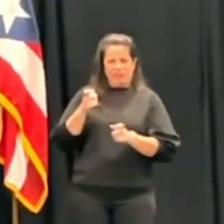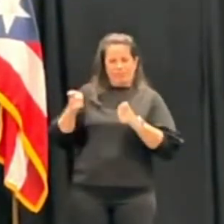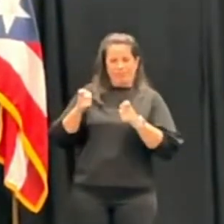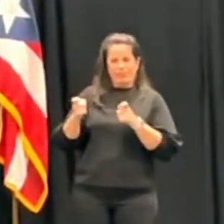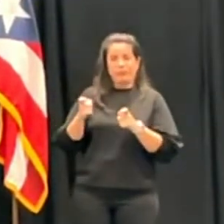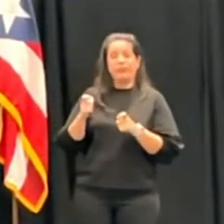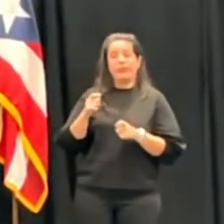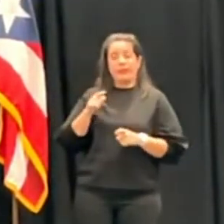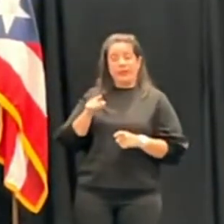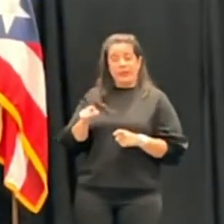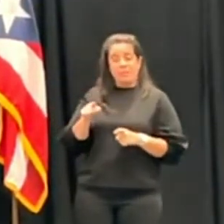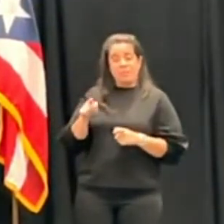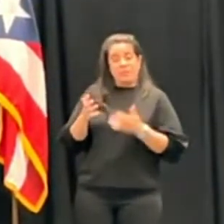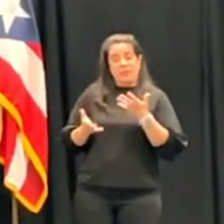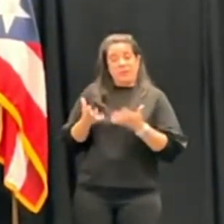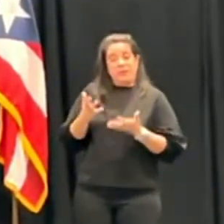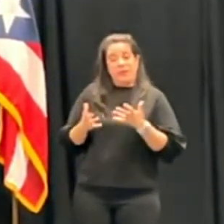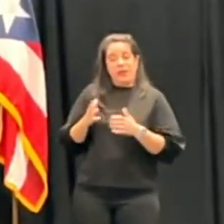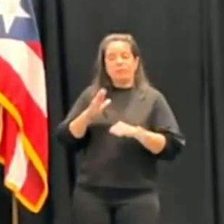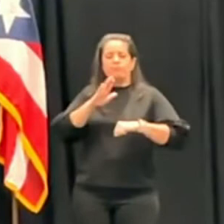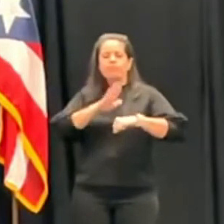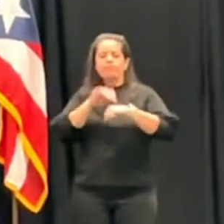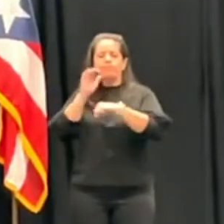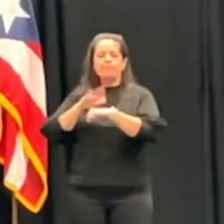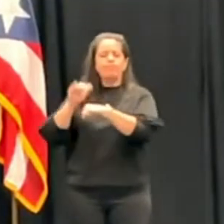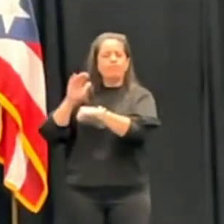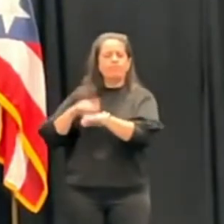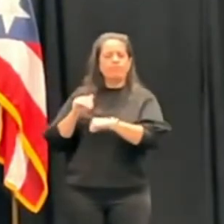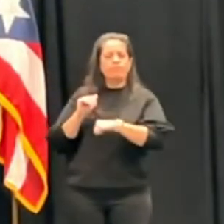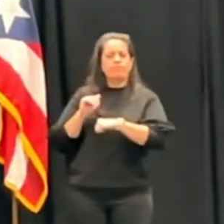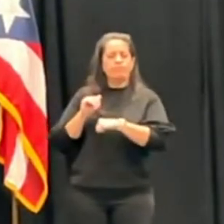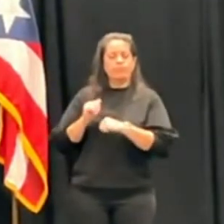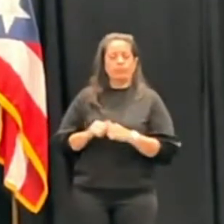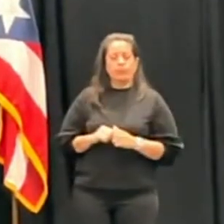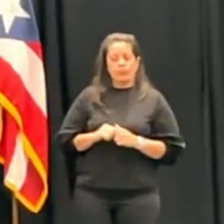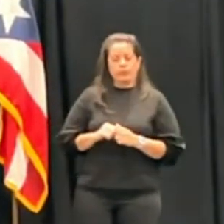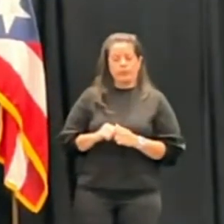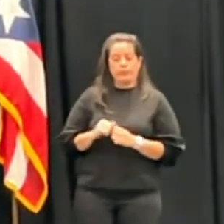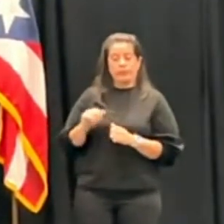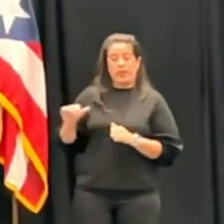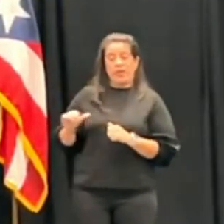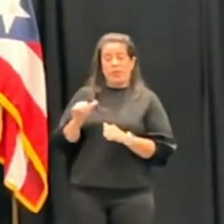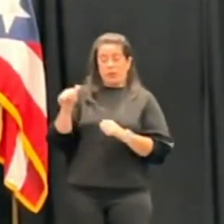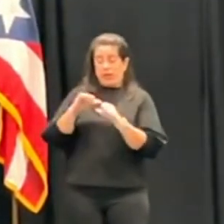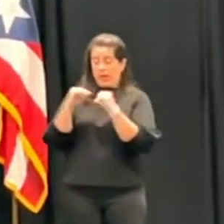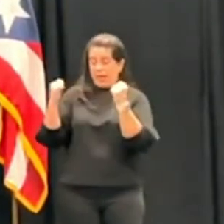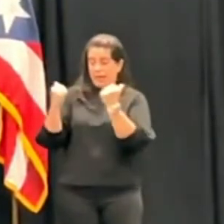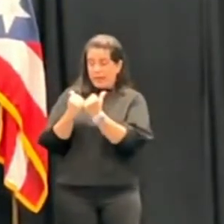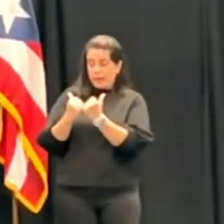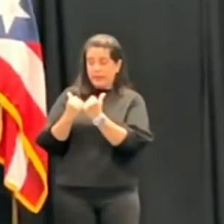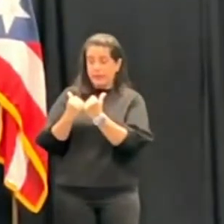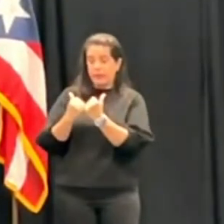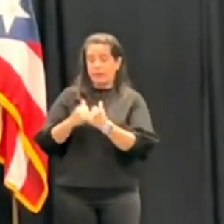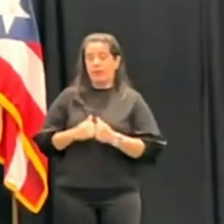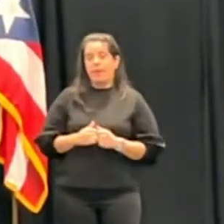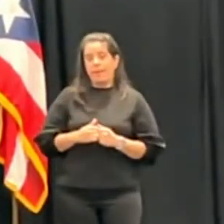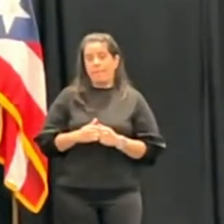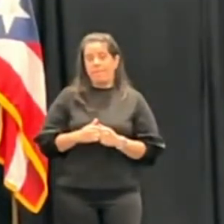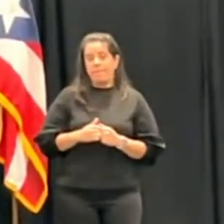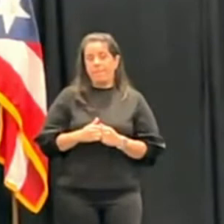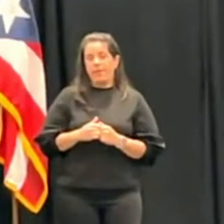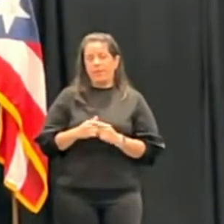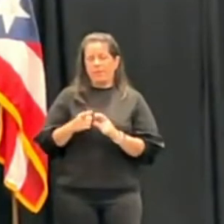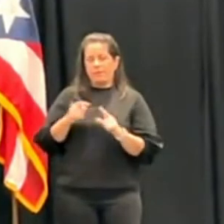que ser que ese llamado que se hace a las otras agencias de